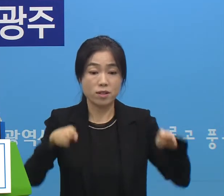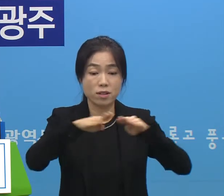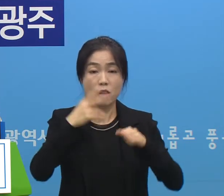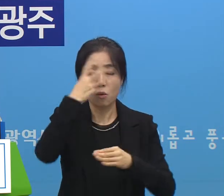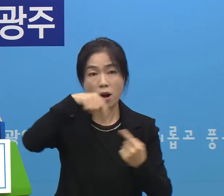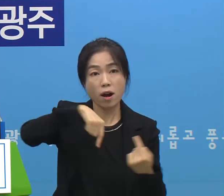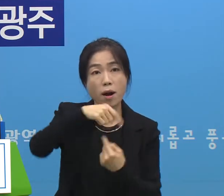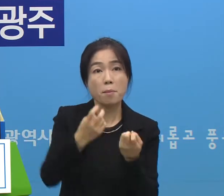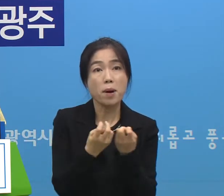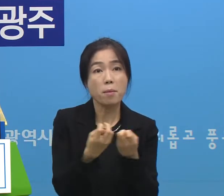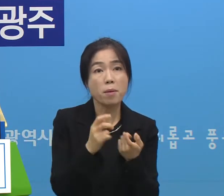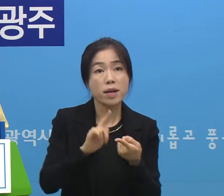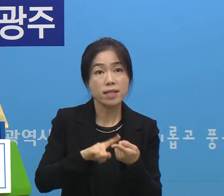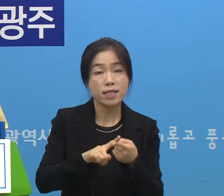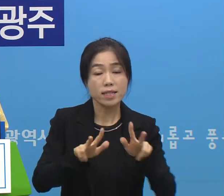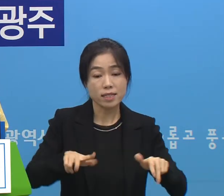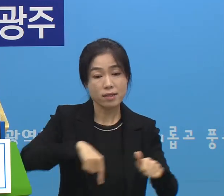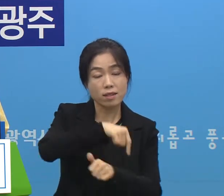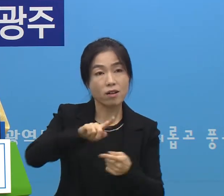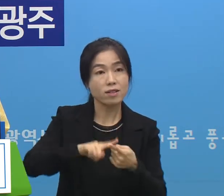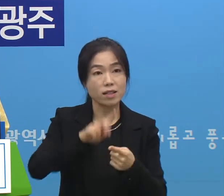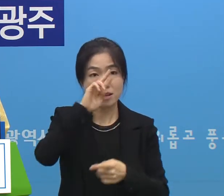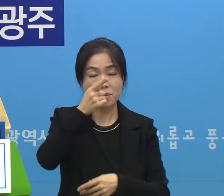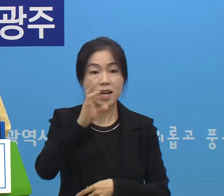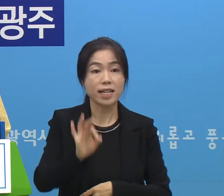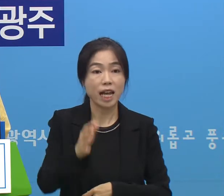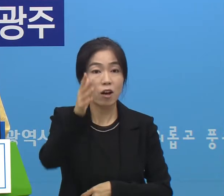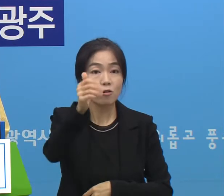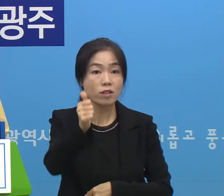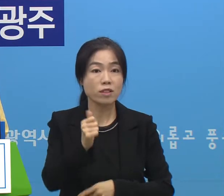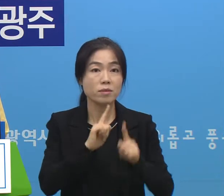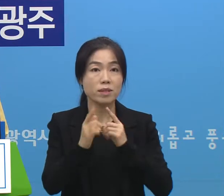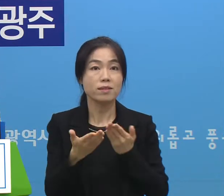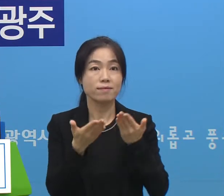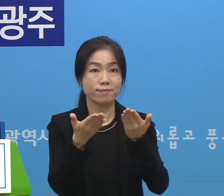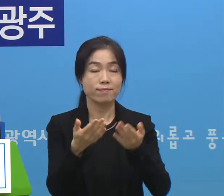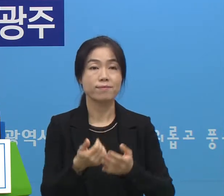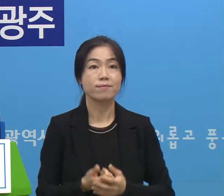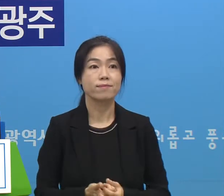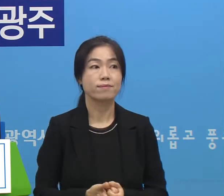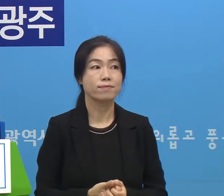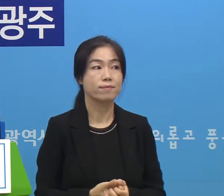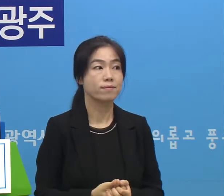방안 이런 것과 현재 상황에 대해서는 우리 박형욱 국장님께서 말씀하시겠습니다